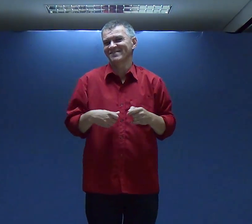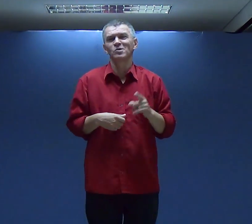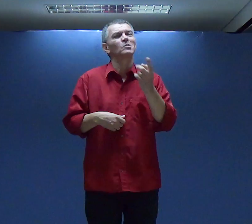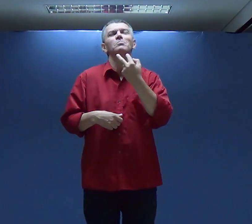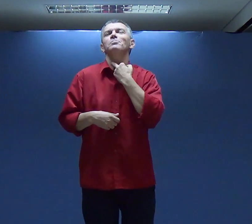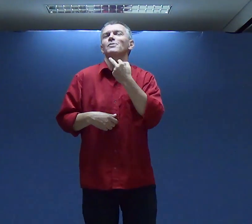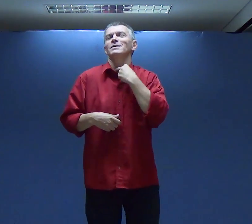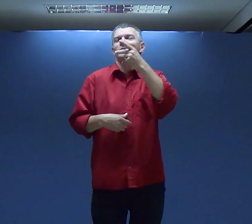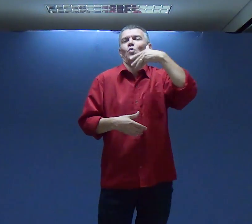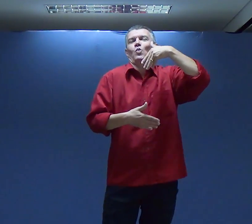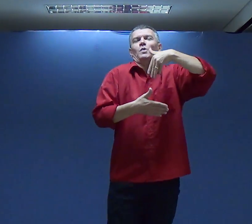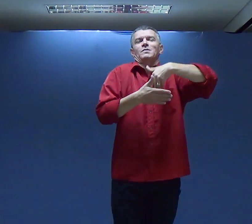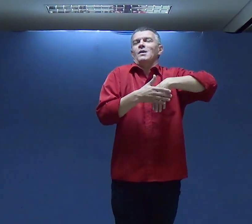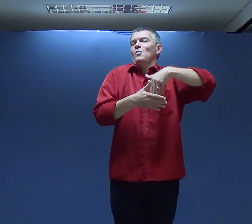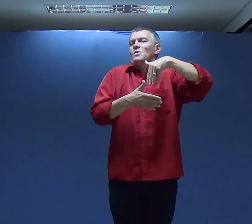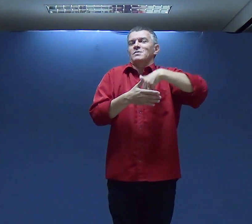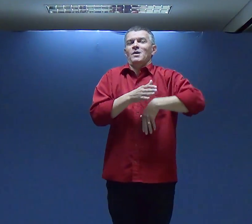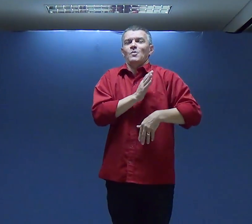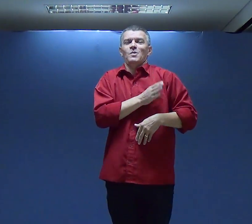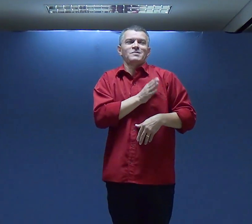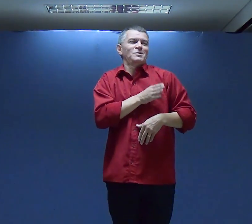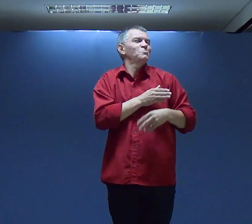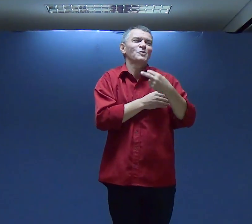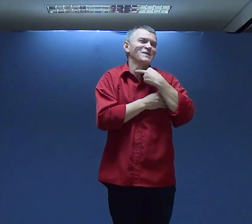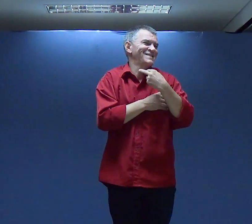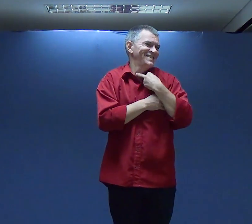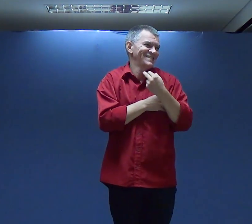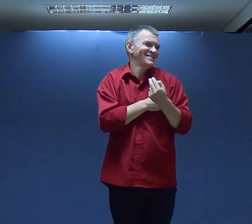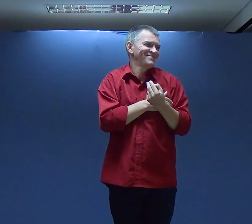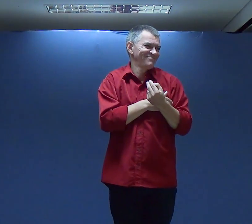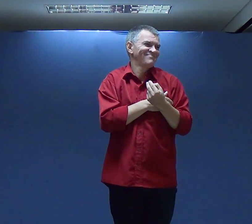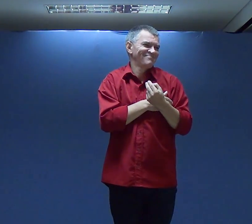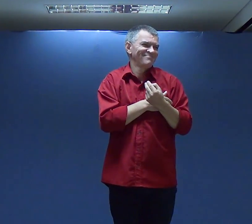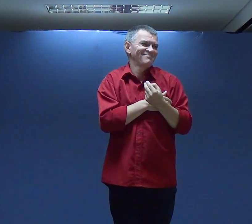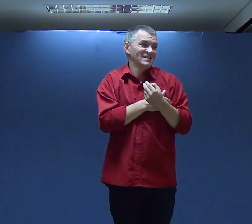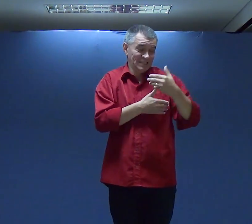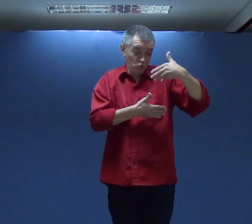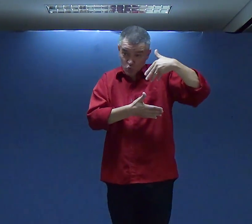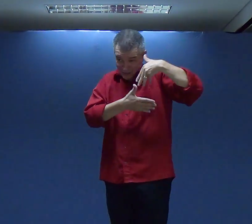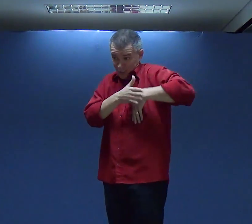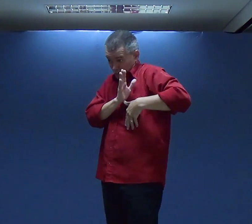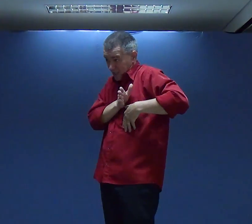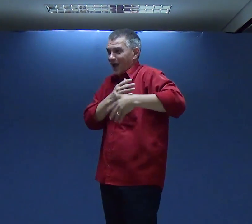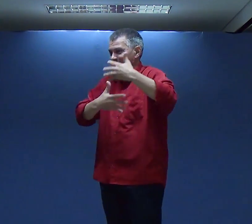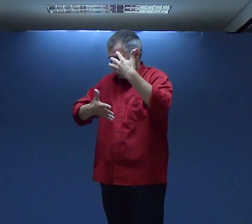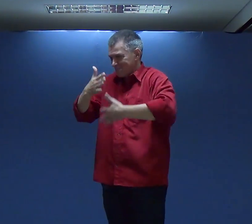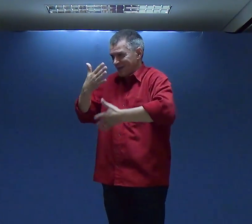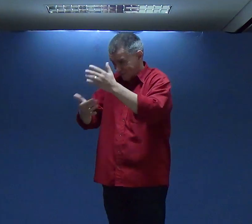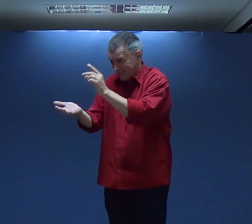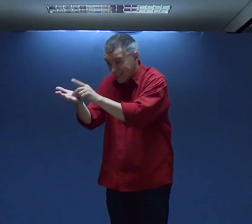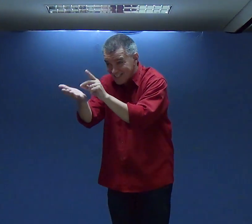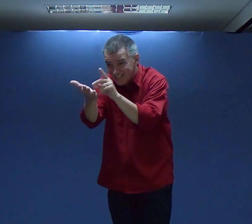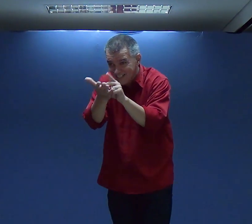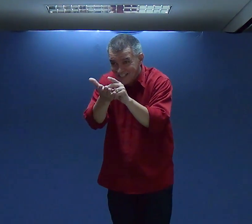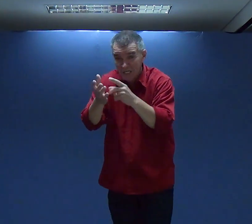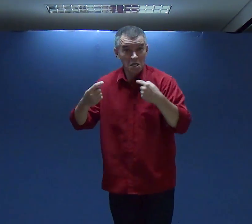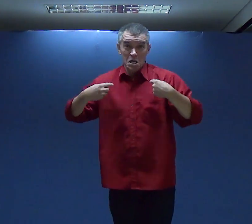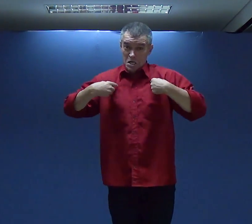Precisa Restaurar Não Guarda Esse Sentimento Não Guarda Esse Sentimento Esse Sentimento